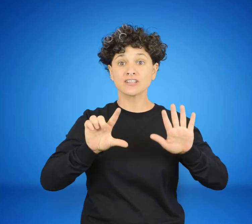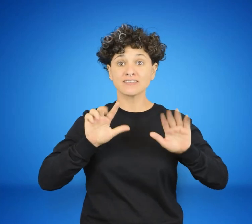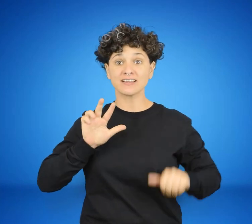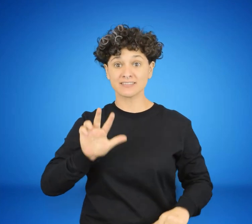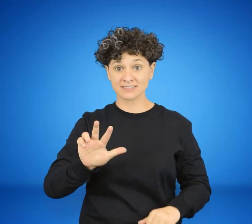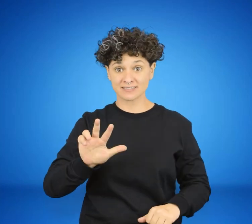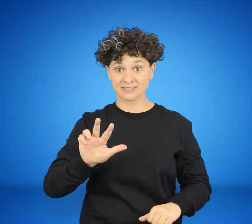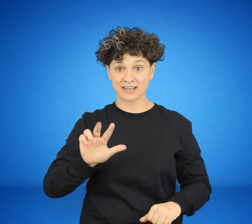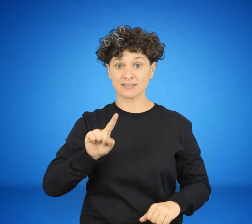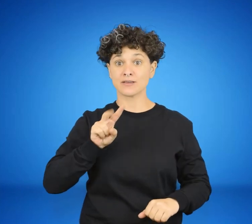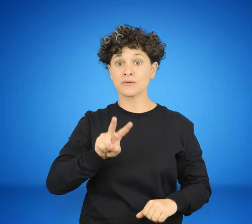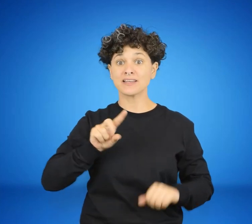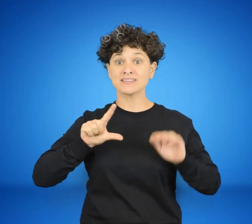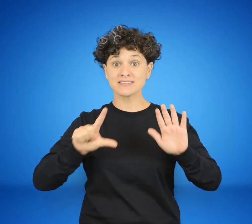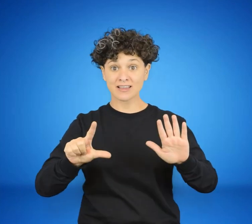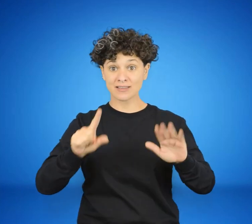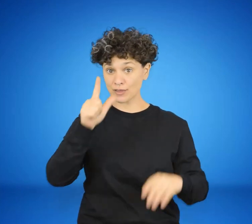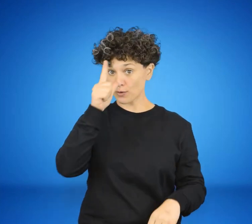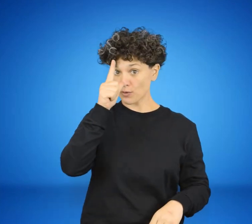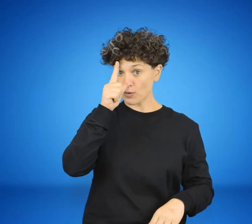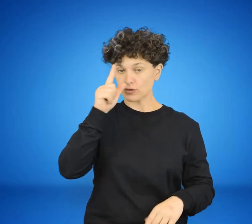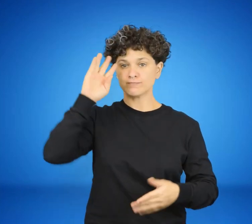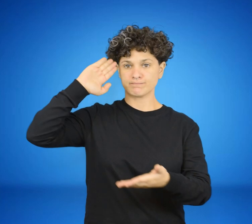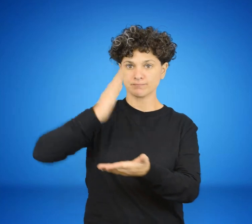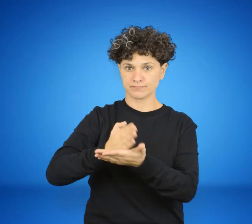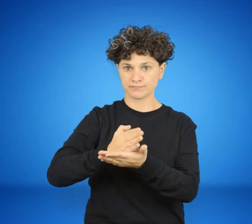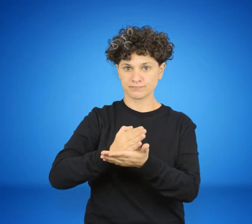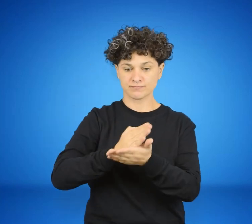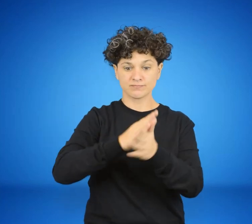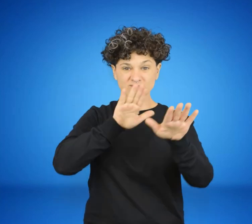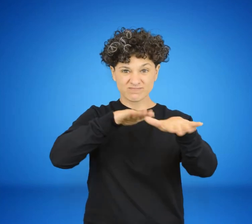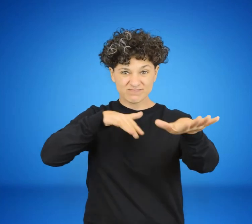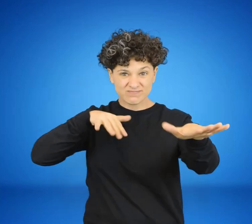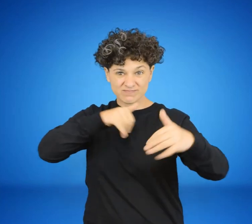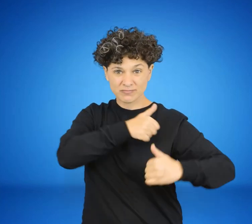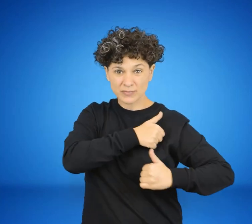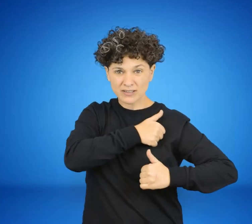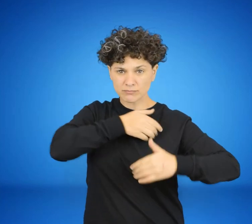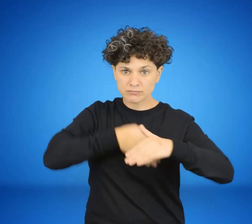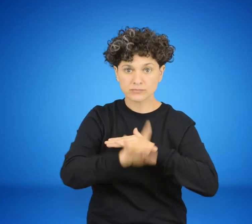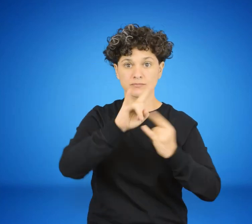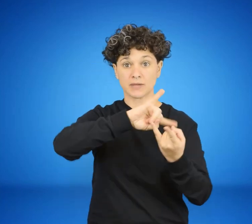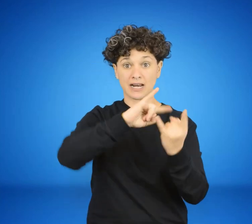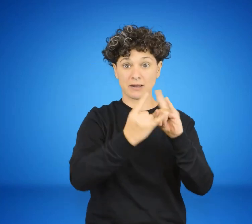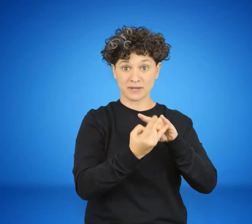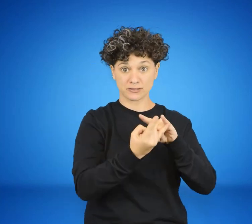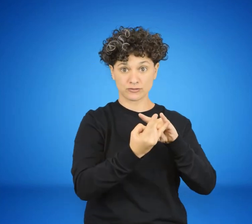culminó la carrera al golpe de estado. Las tropas del ejército entraron al parlamento